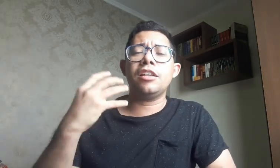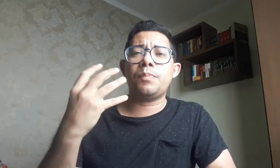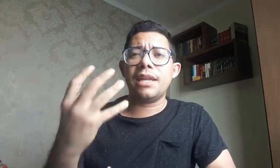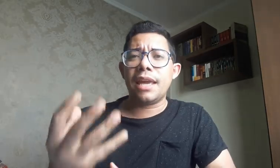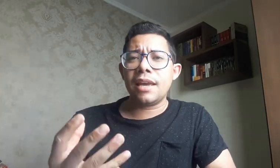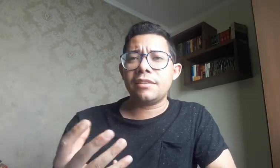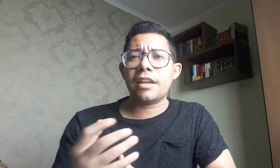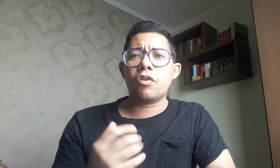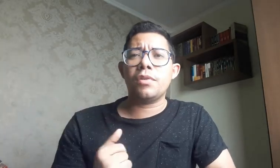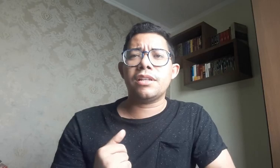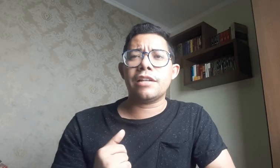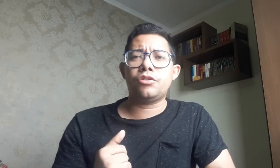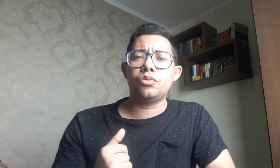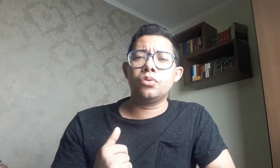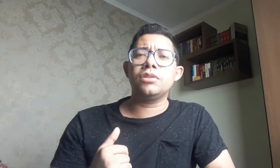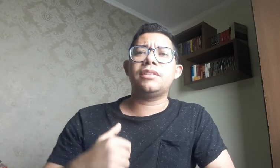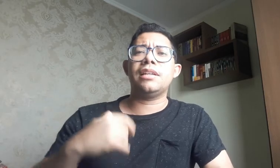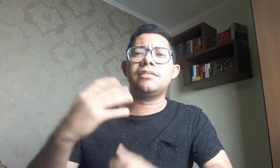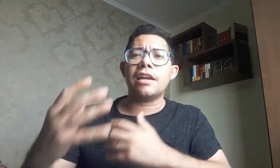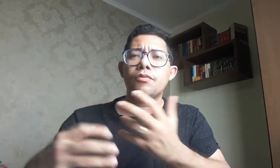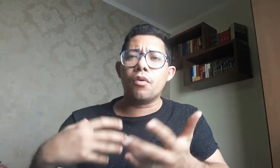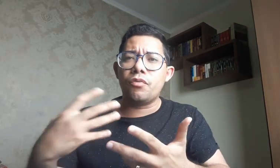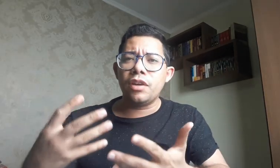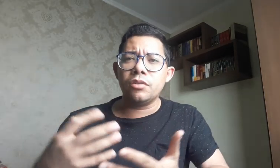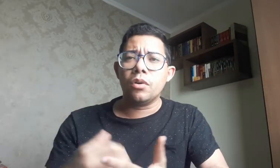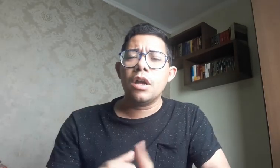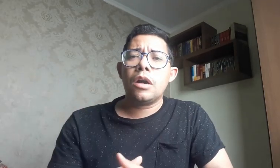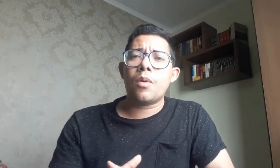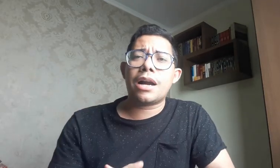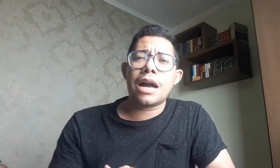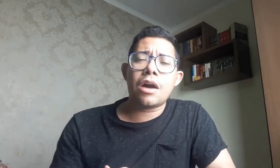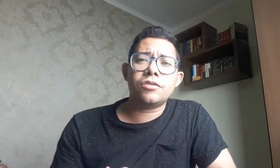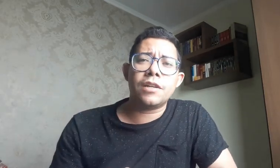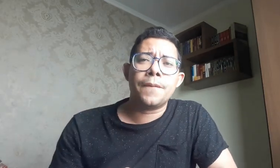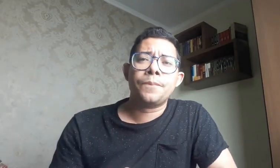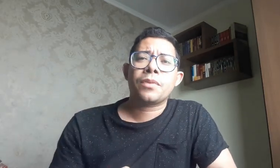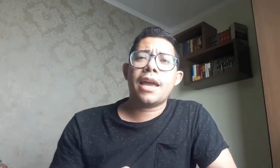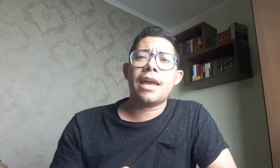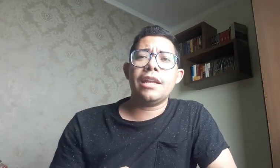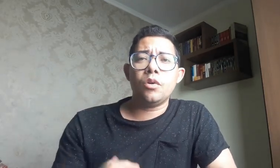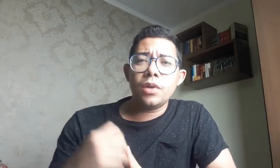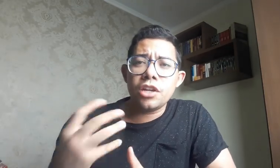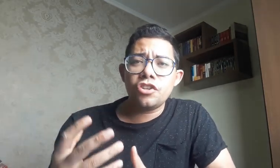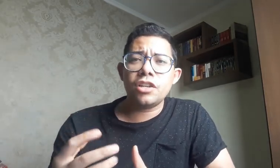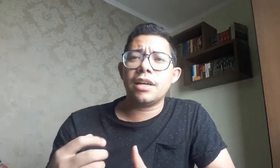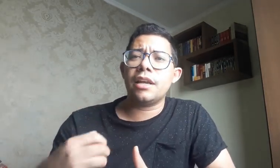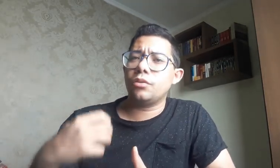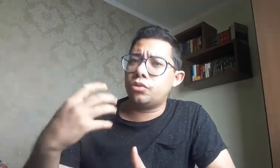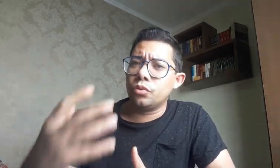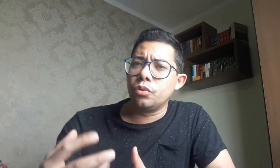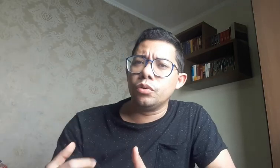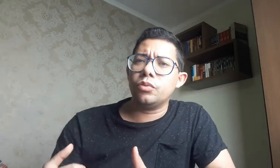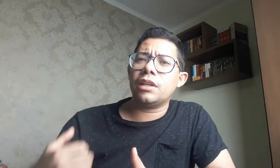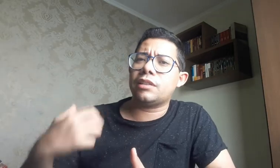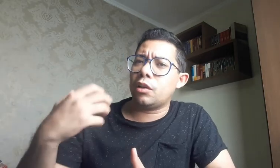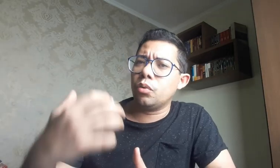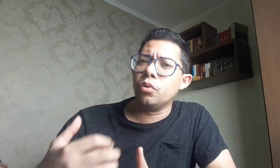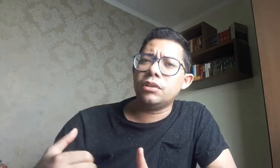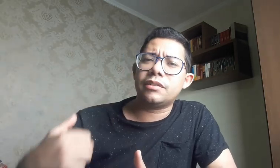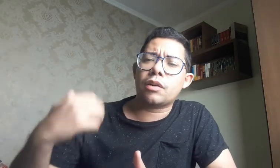experiência na comunidade surda, se ele está envolvido com a causa linguística dos surdos, essa luta, essa